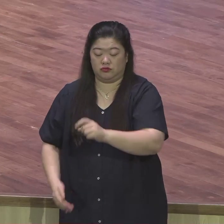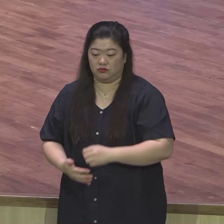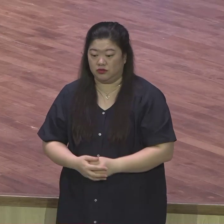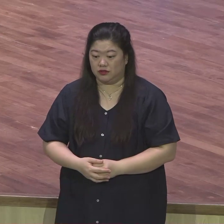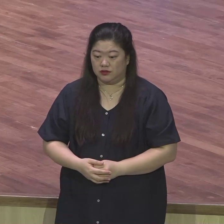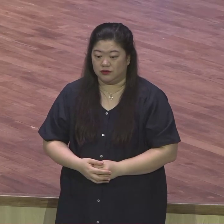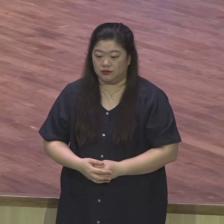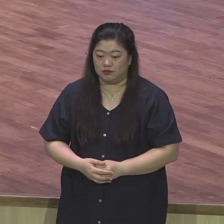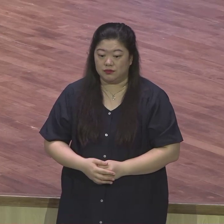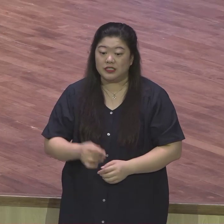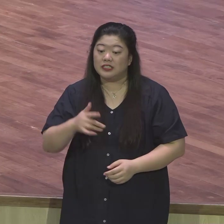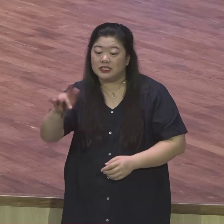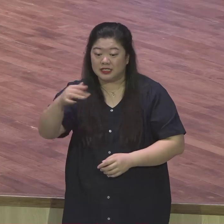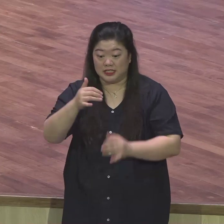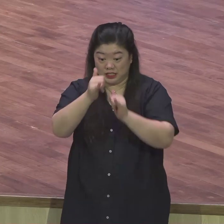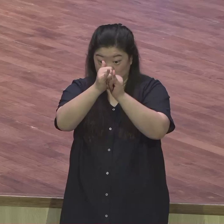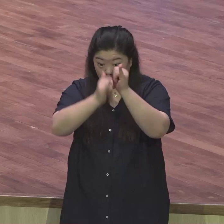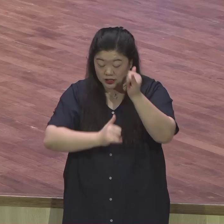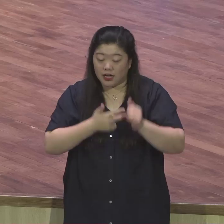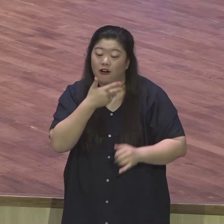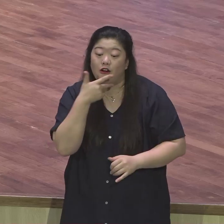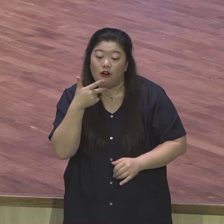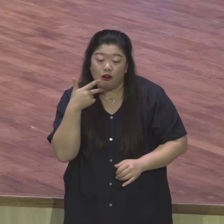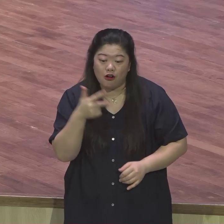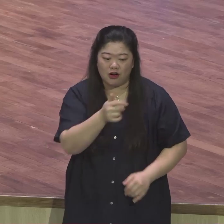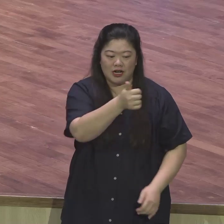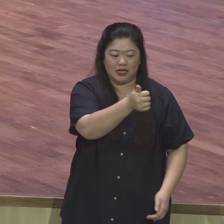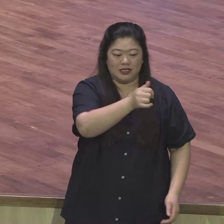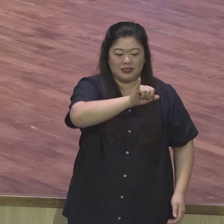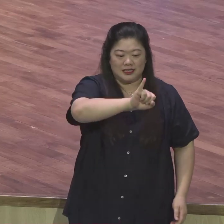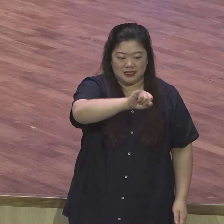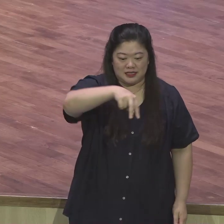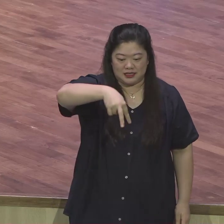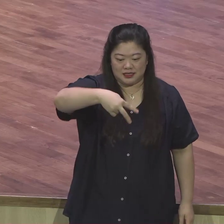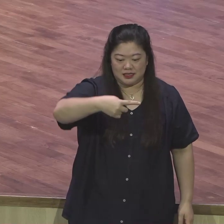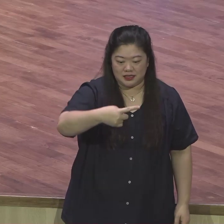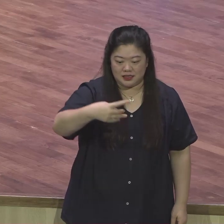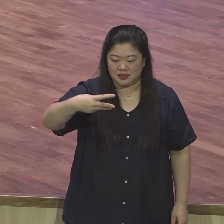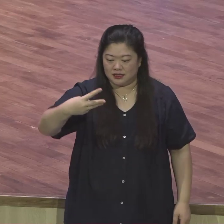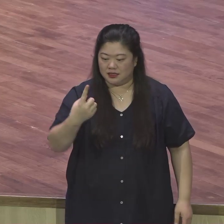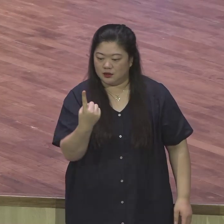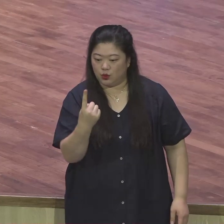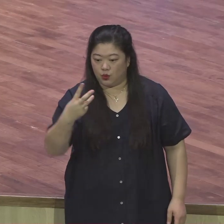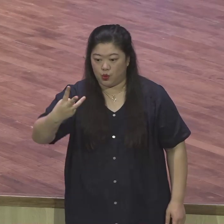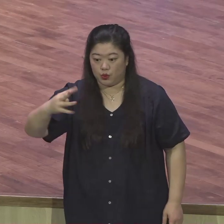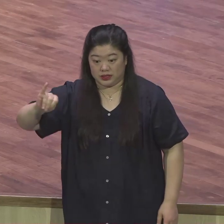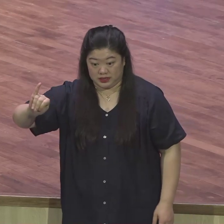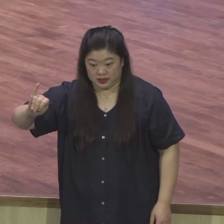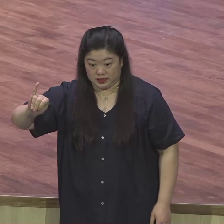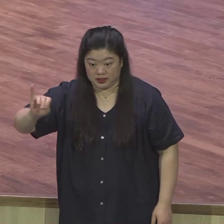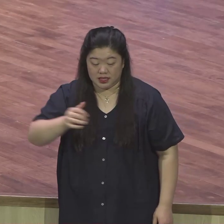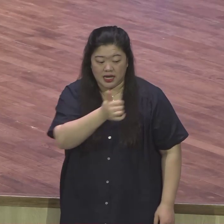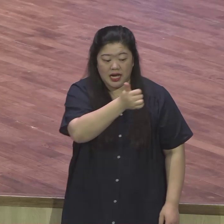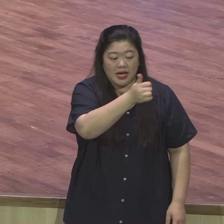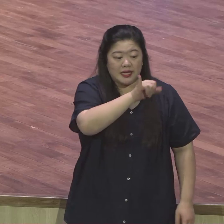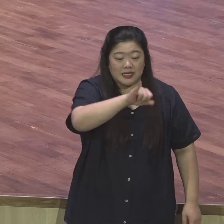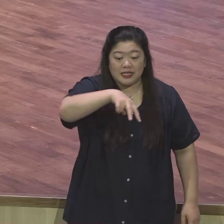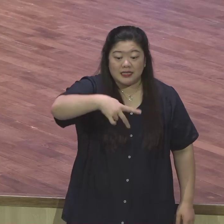이야기 누구 이야기예요? 히스토리 그의 이야기예요. 누구 이야기입니까? 지금 이거 예수 그리스도 이야기하고